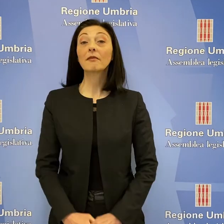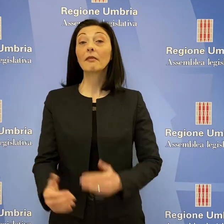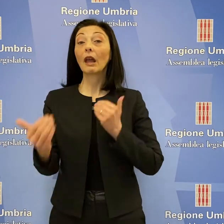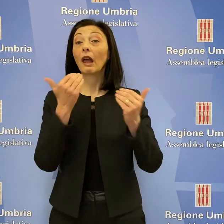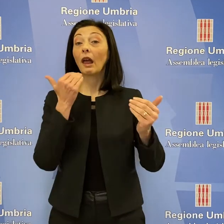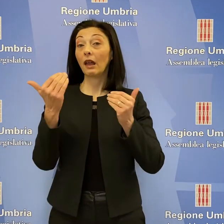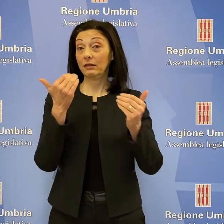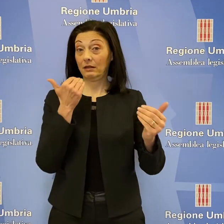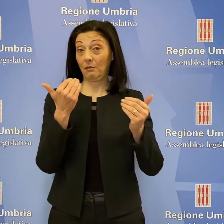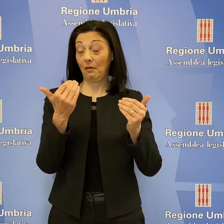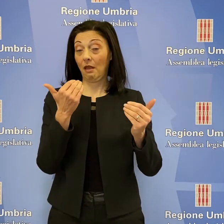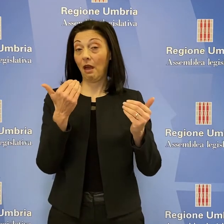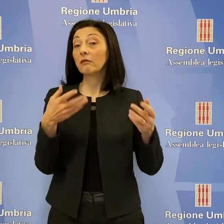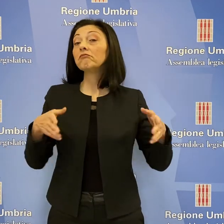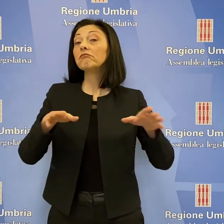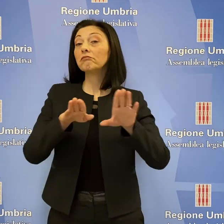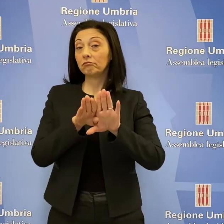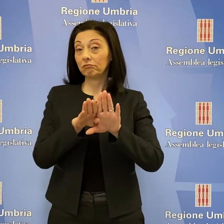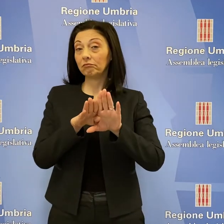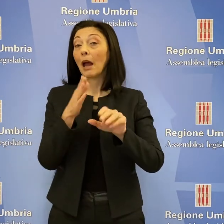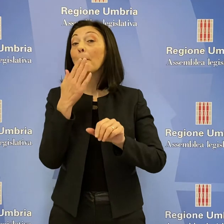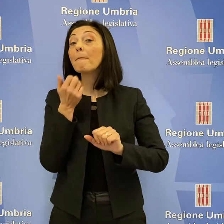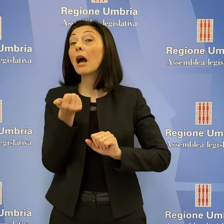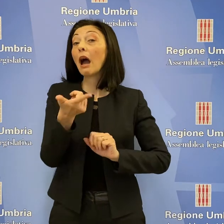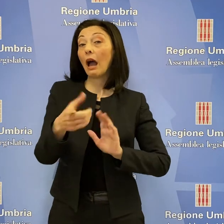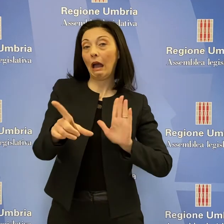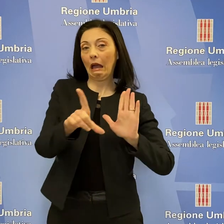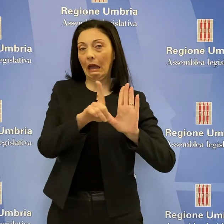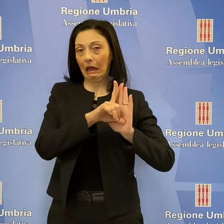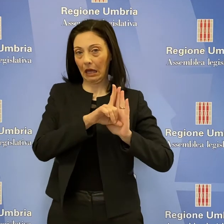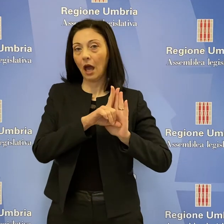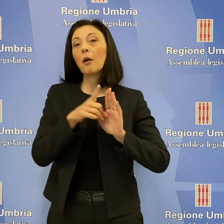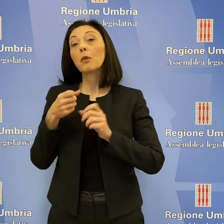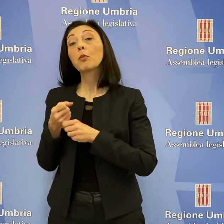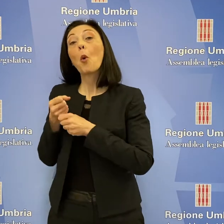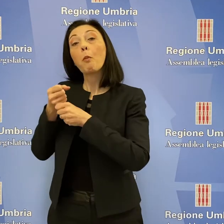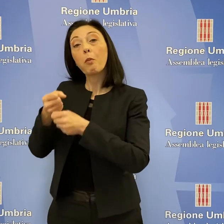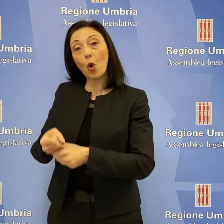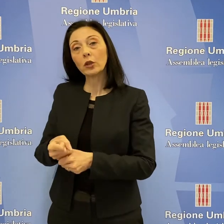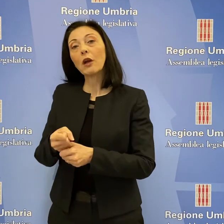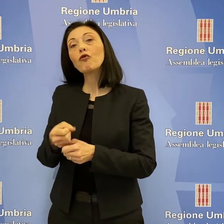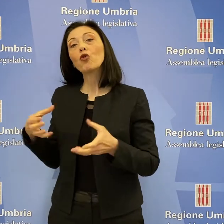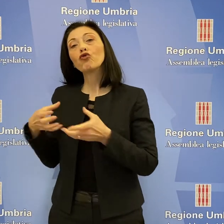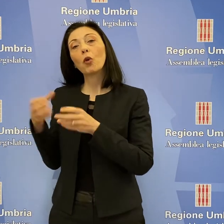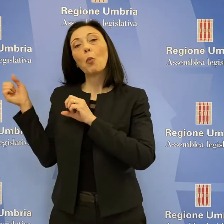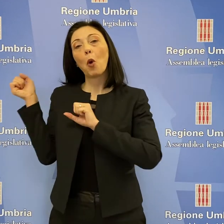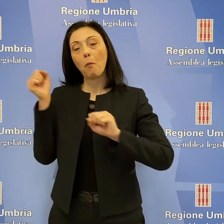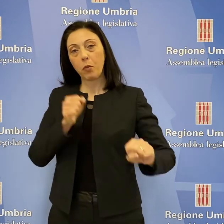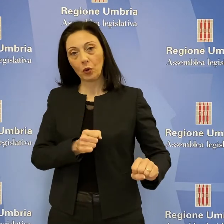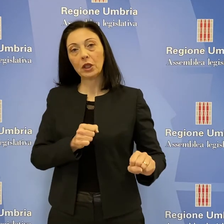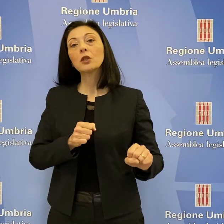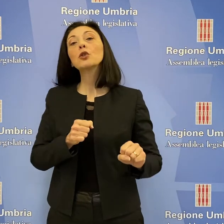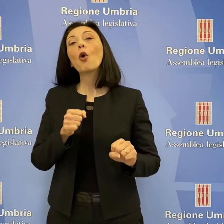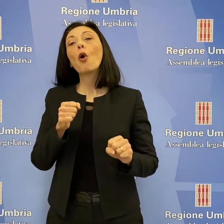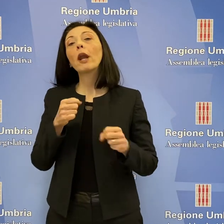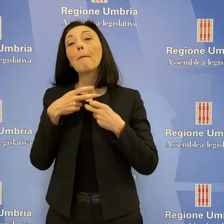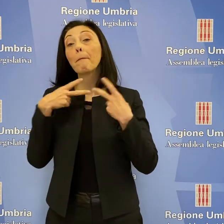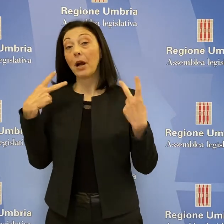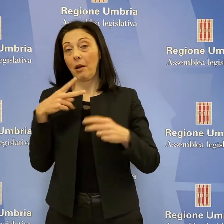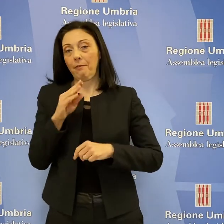La seduta d'aula è stata chiusa per mancanza del numero legale, verifica chiesta dal portavoce dell'opposizione Fabio Paparelli, a margine dell